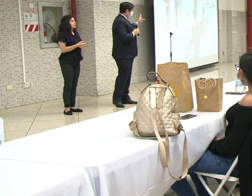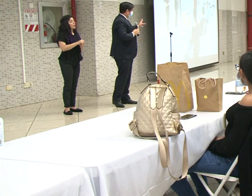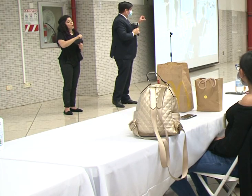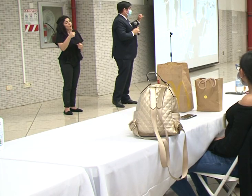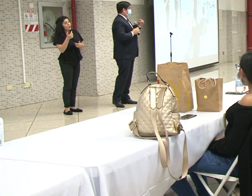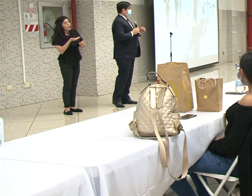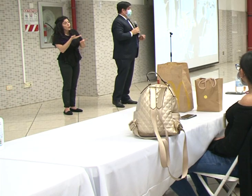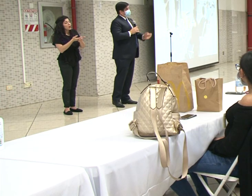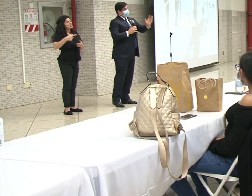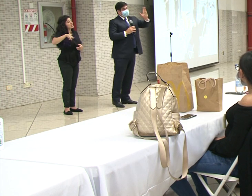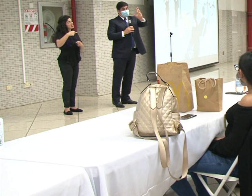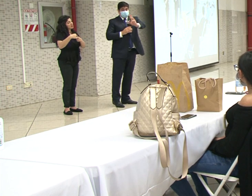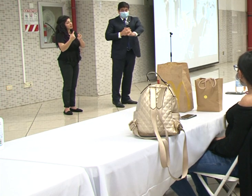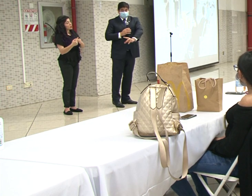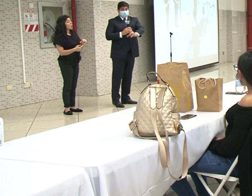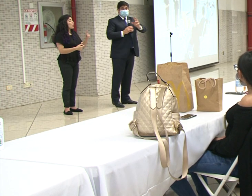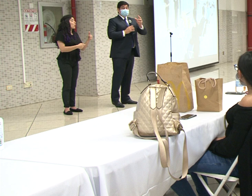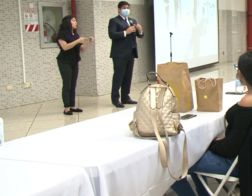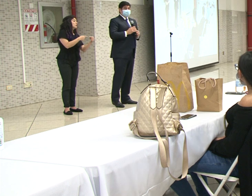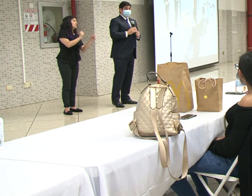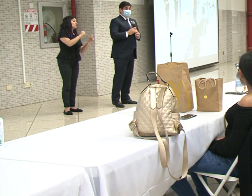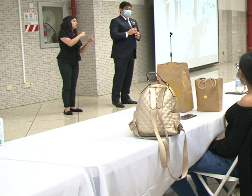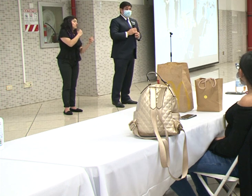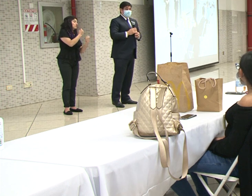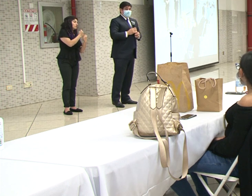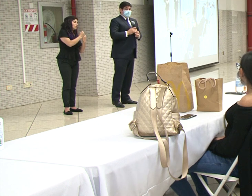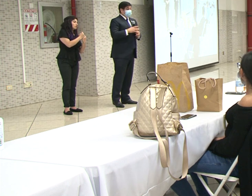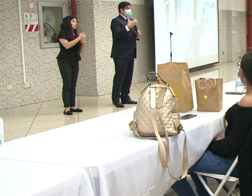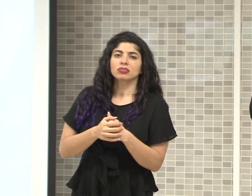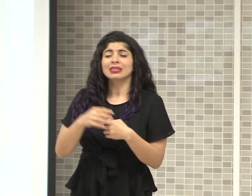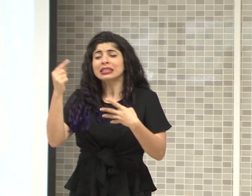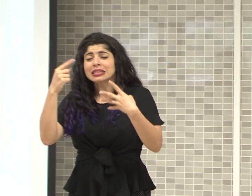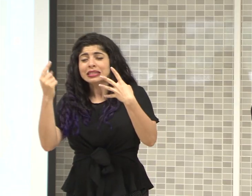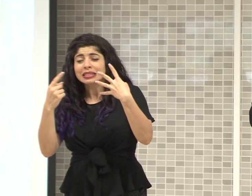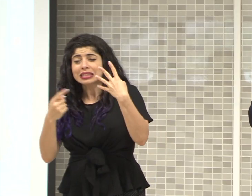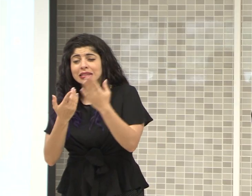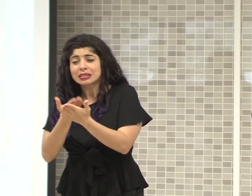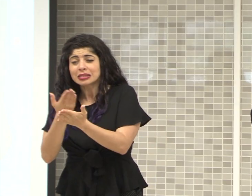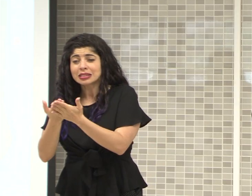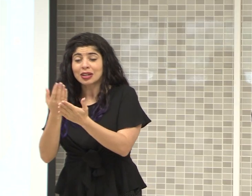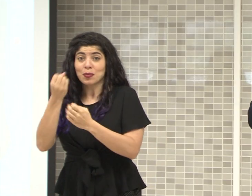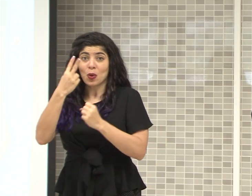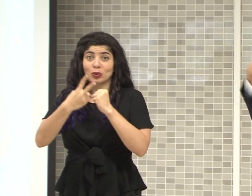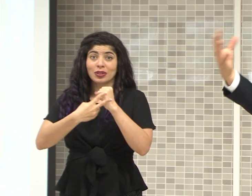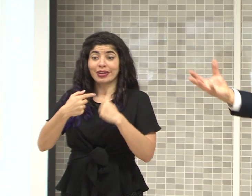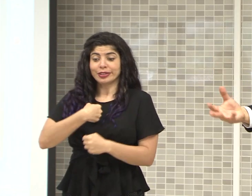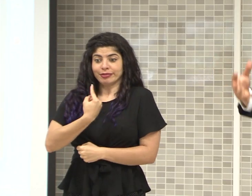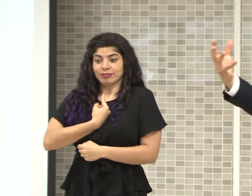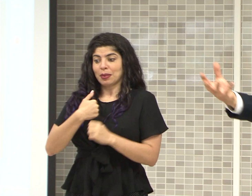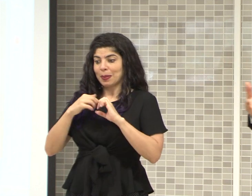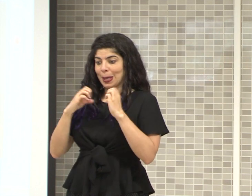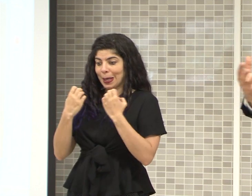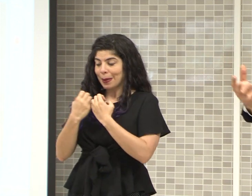Esta tiene unos sectores que no les parece, esta tiene unos sectores que sí les parece. Ese mismo ejercicio que muchas veces me toca hacer a mí, con mi